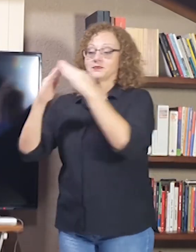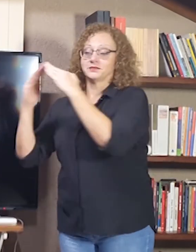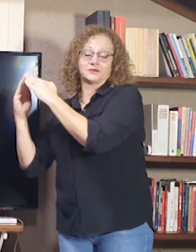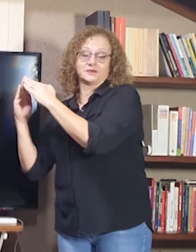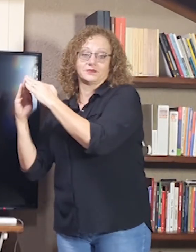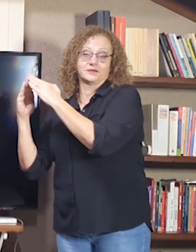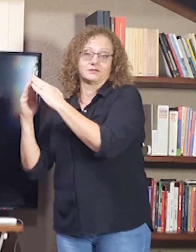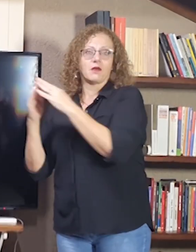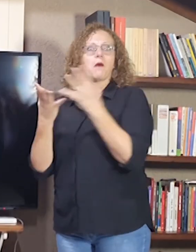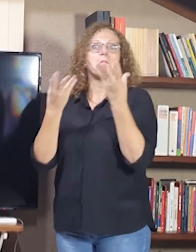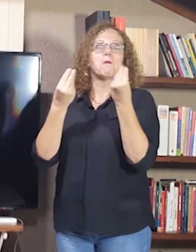Muitas casas.